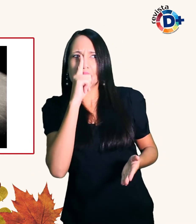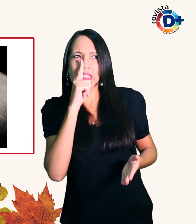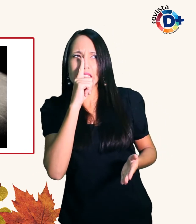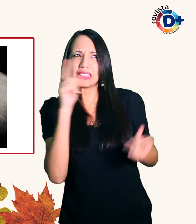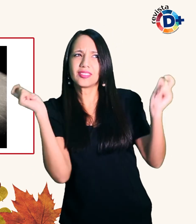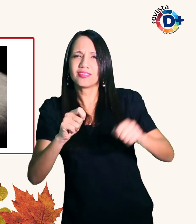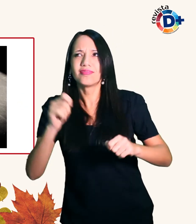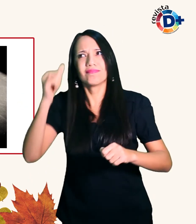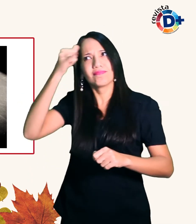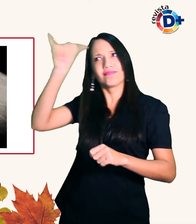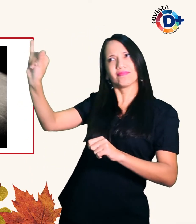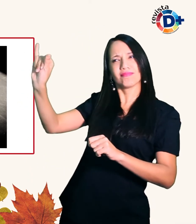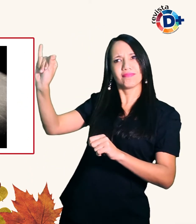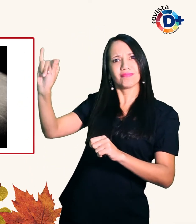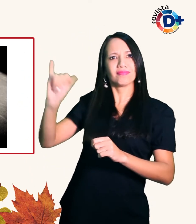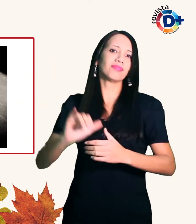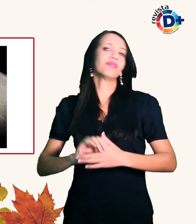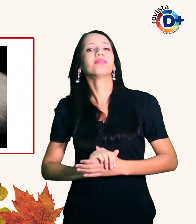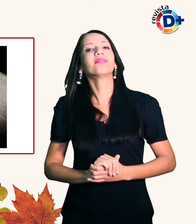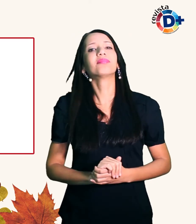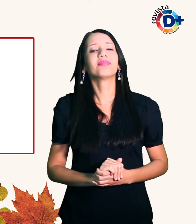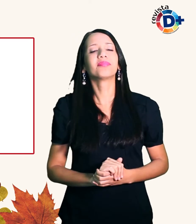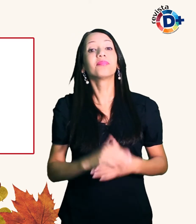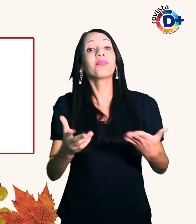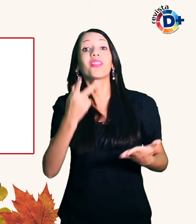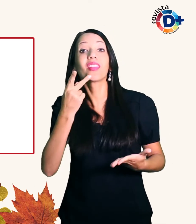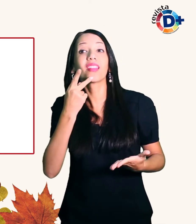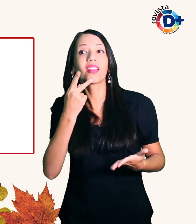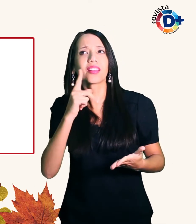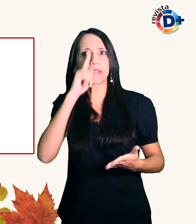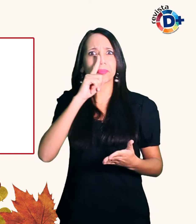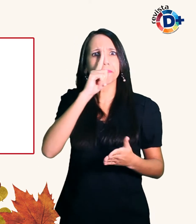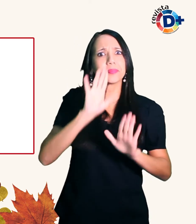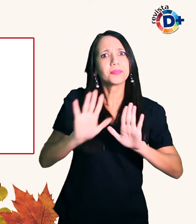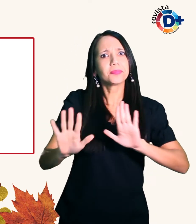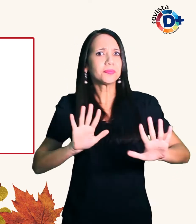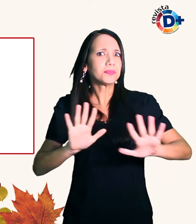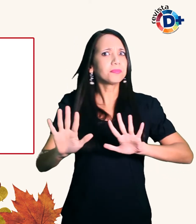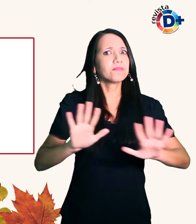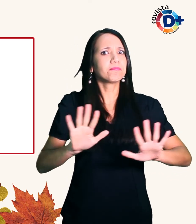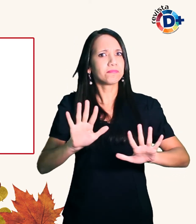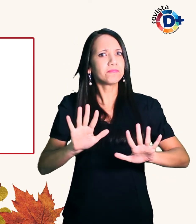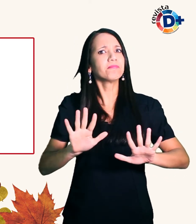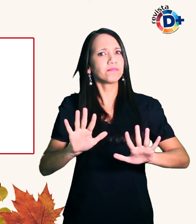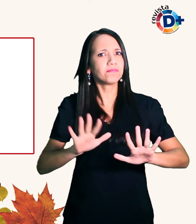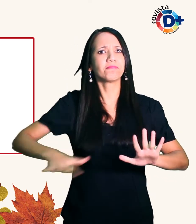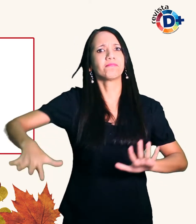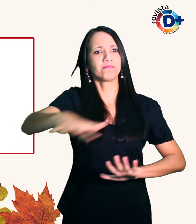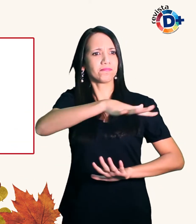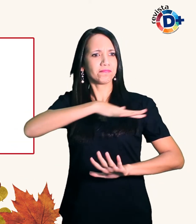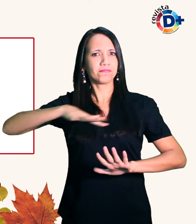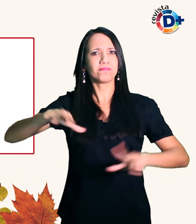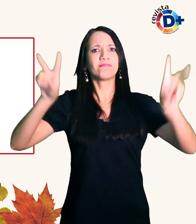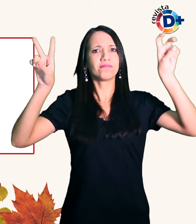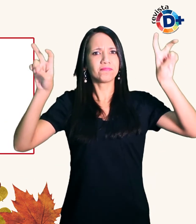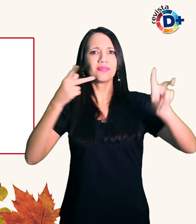Falando em armadilha eis um território lodoso quando o assunto envolve uma sociedade